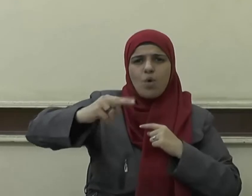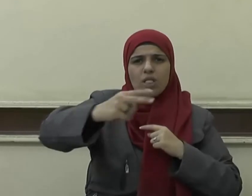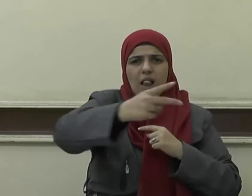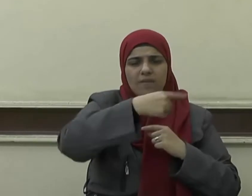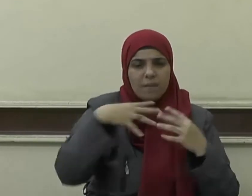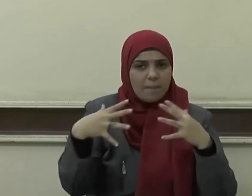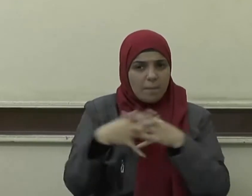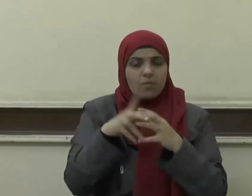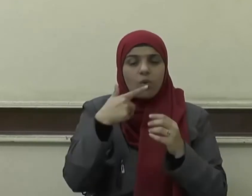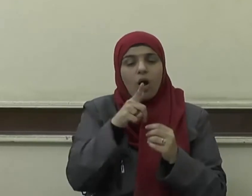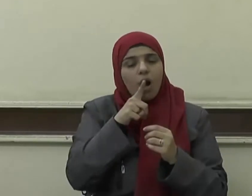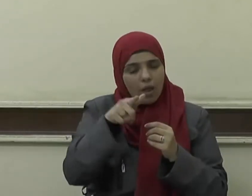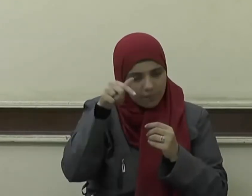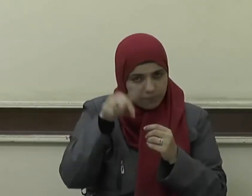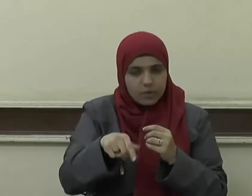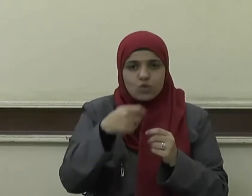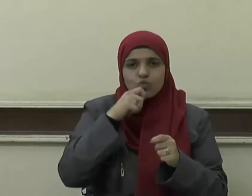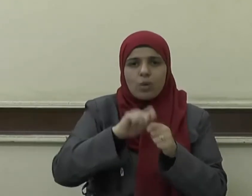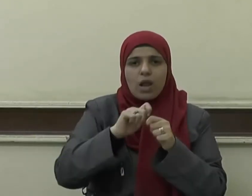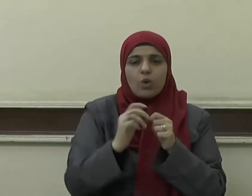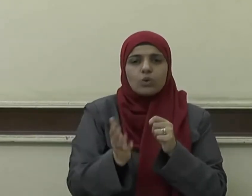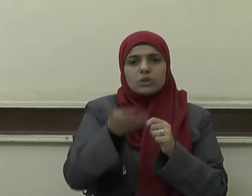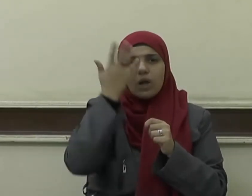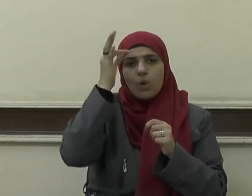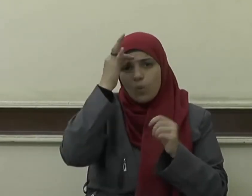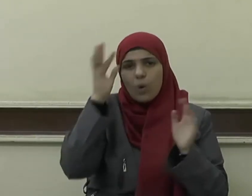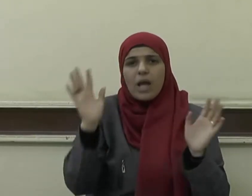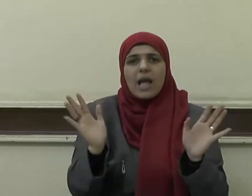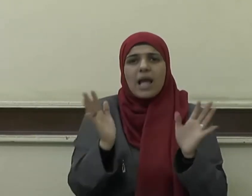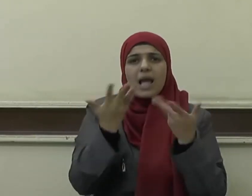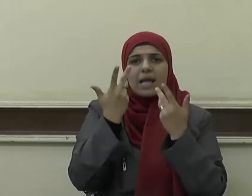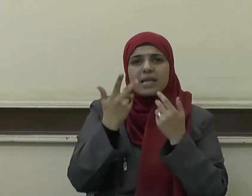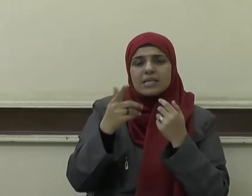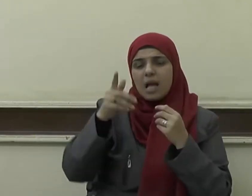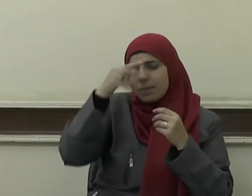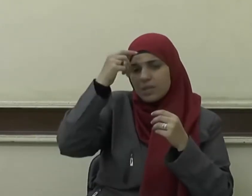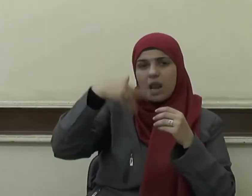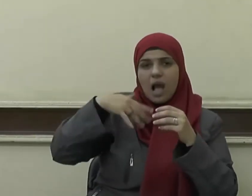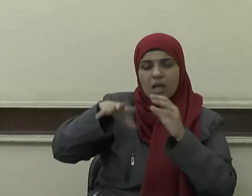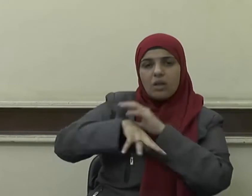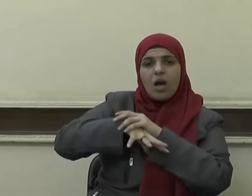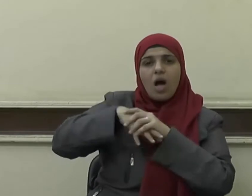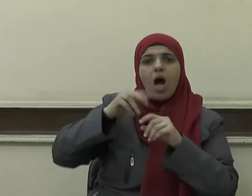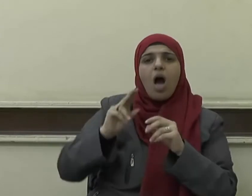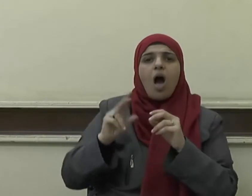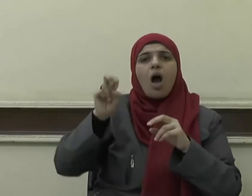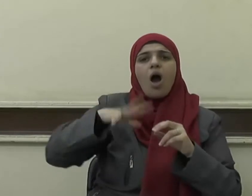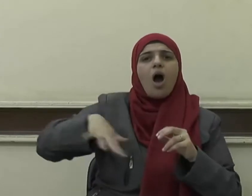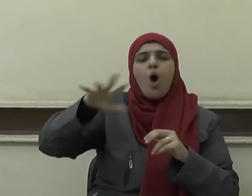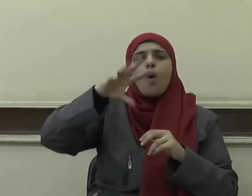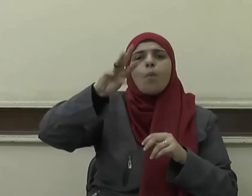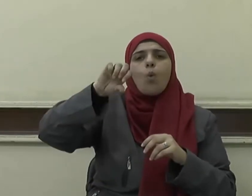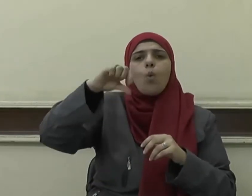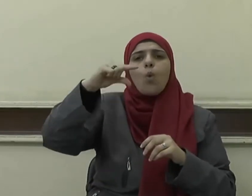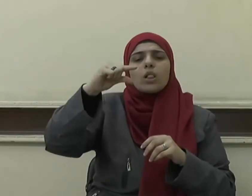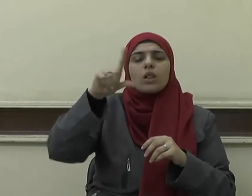وإلى عاد أخاهم هودا وقوله جل شأنه وإلى ثمود أخاهم صالحا